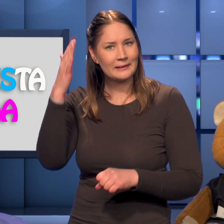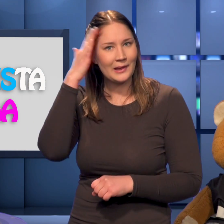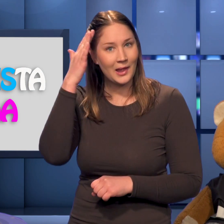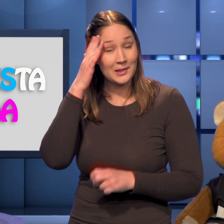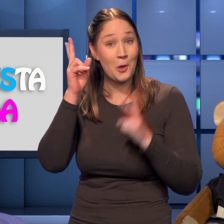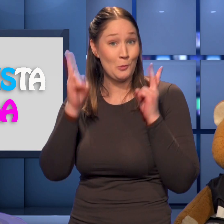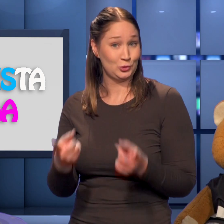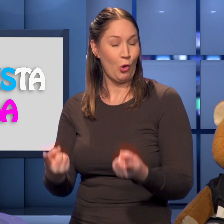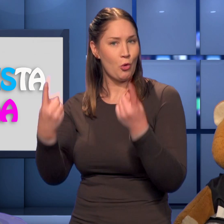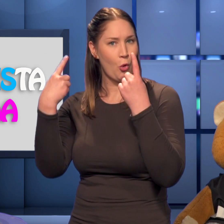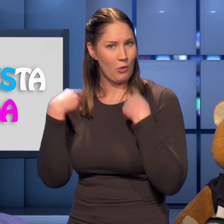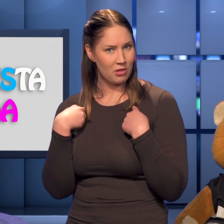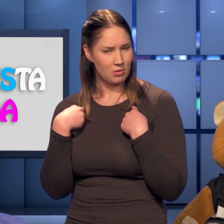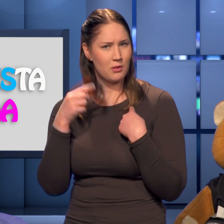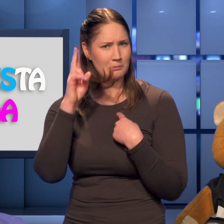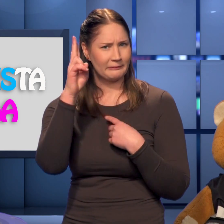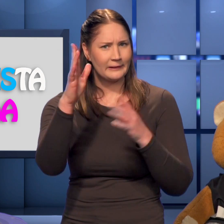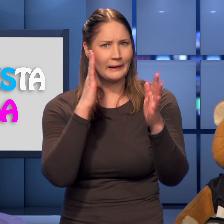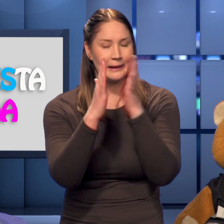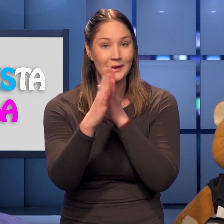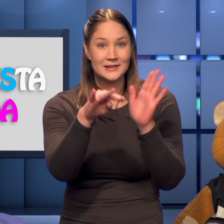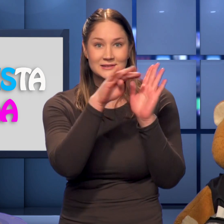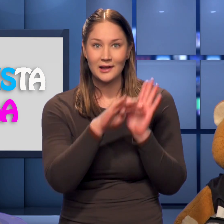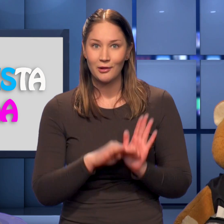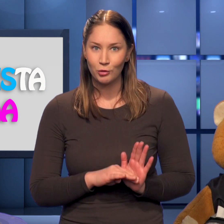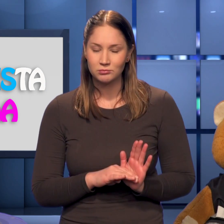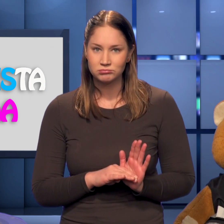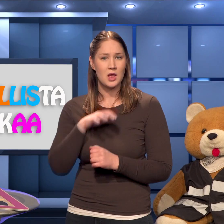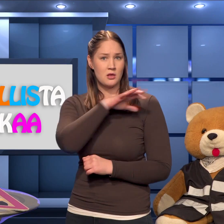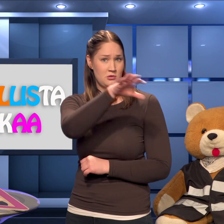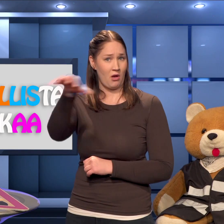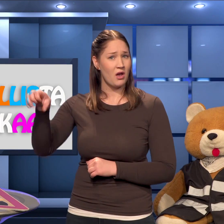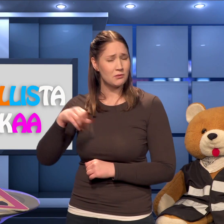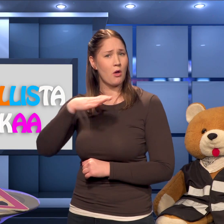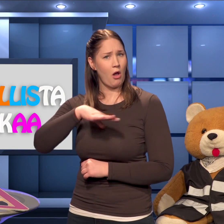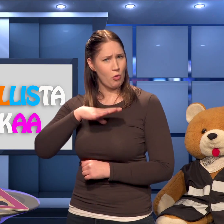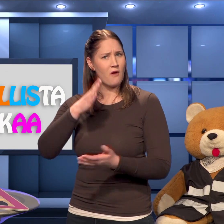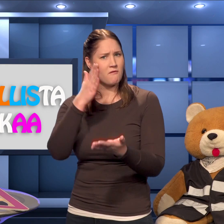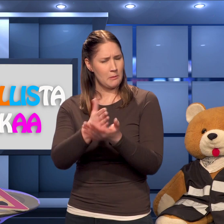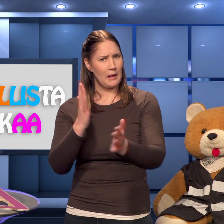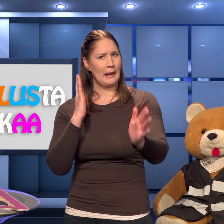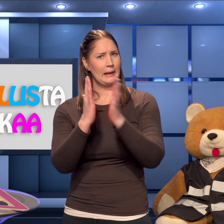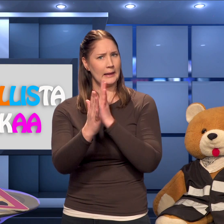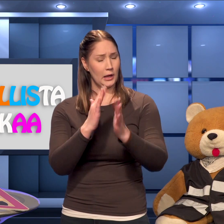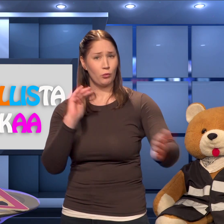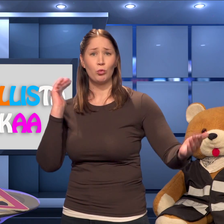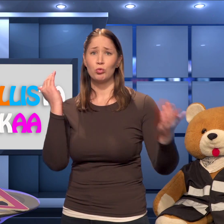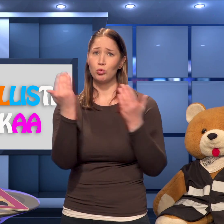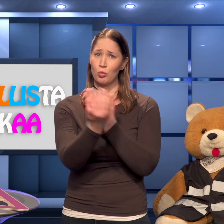kaikkien pitää tietää ja noudattaa liikennesääntöjä. Kaikki haluavat varmasti liikenteen olevan